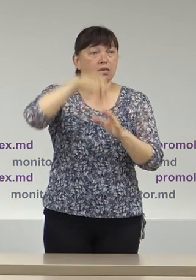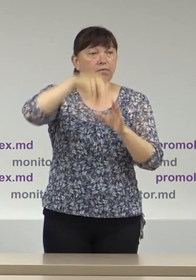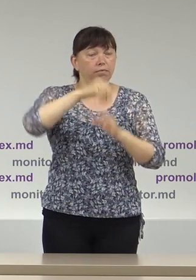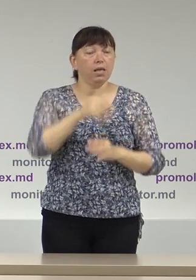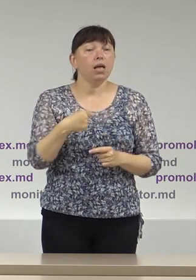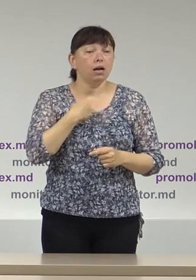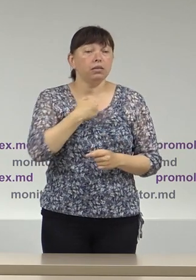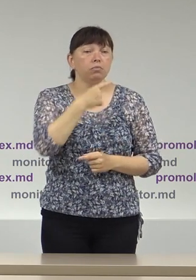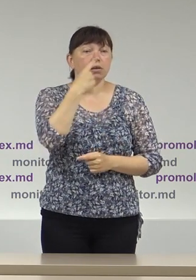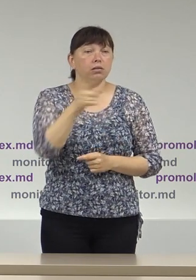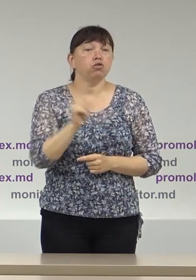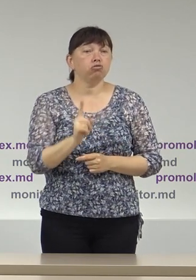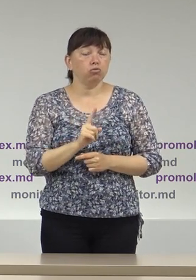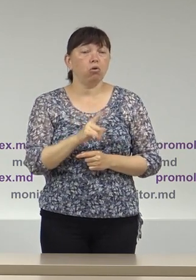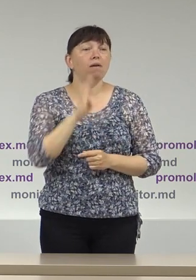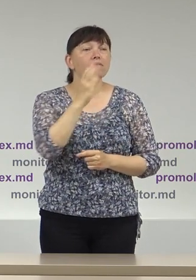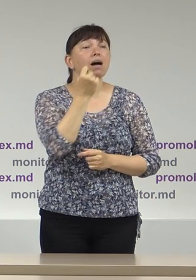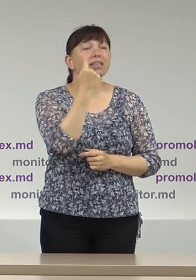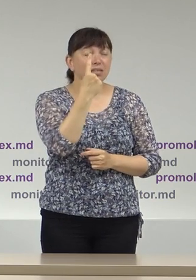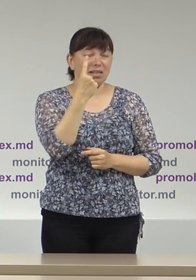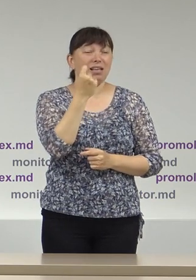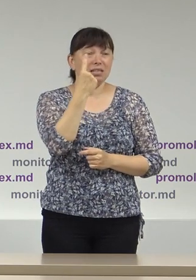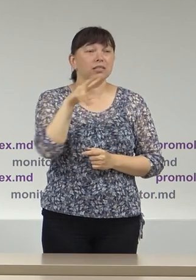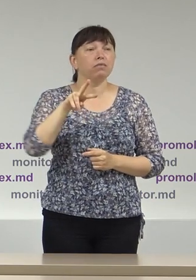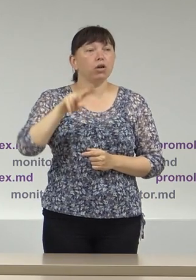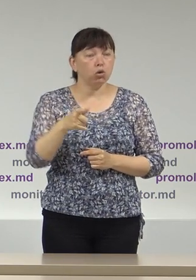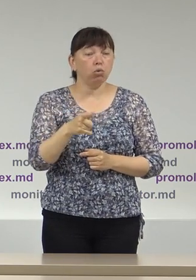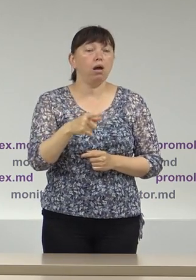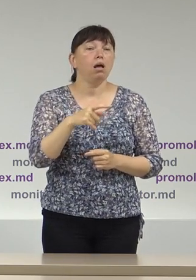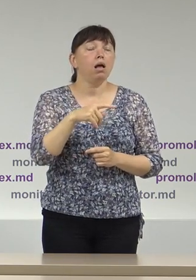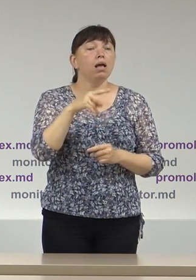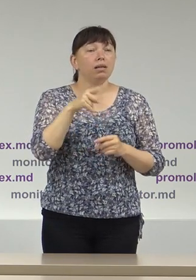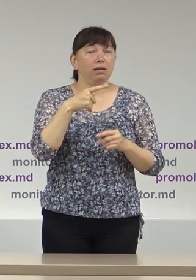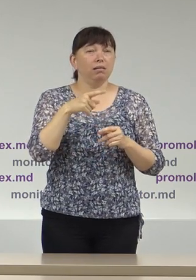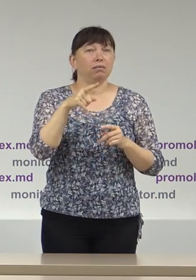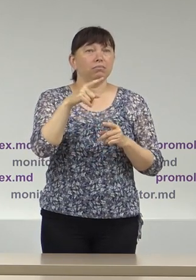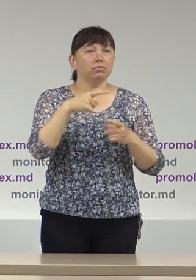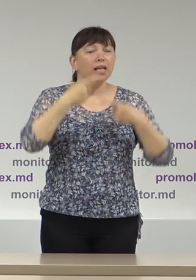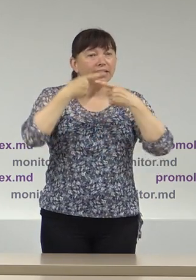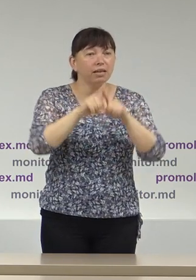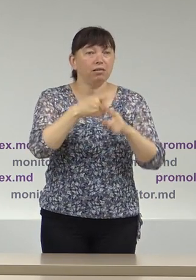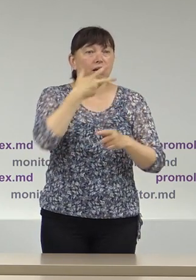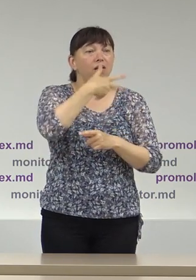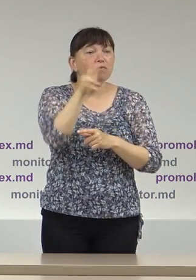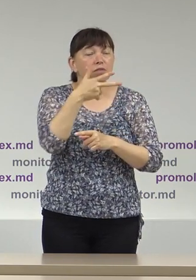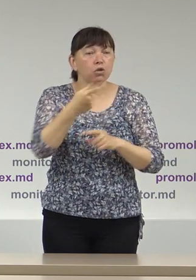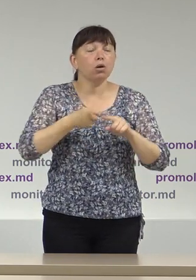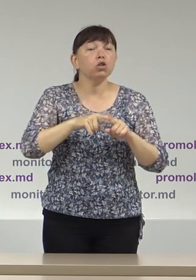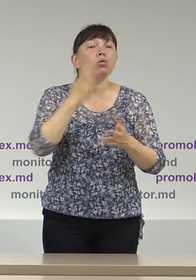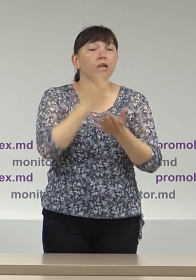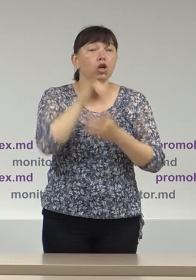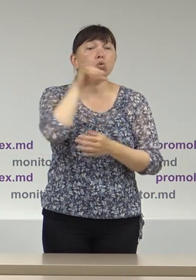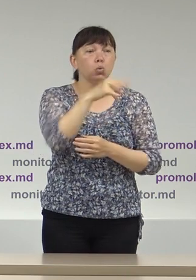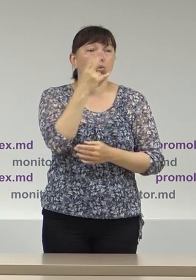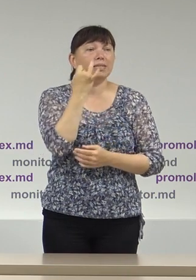asupra faptului că în 11 iulie sistemul de înregistrare video disponibil sau care este la dispoziție